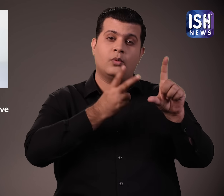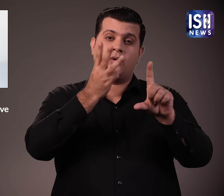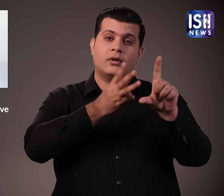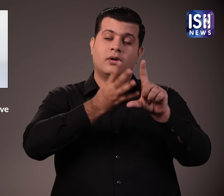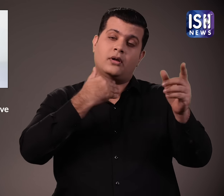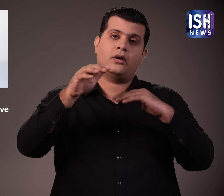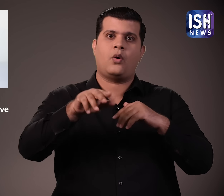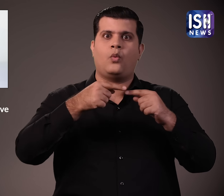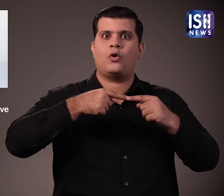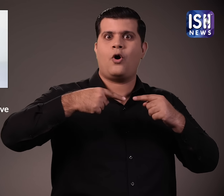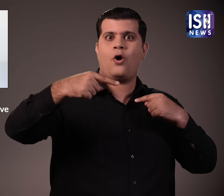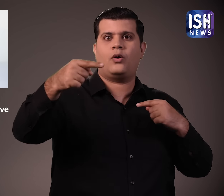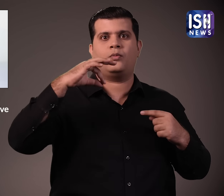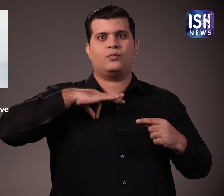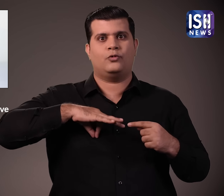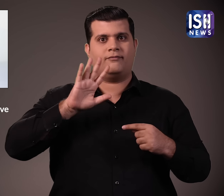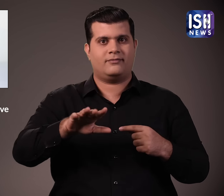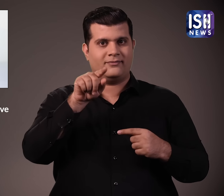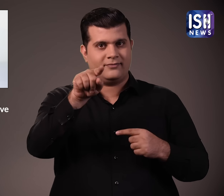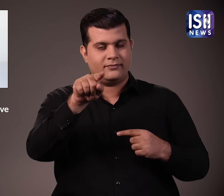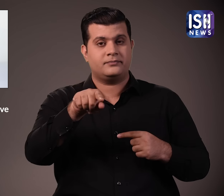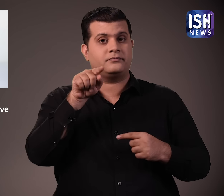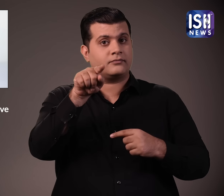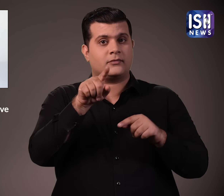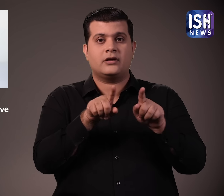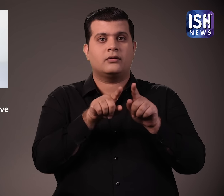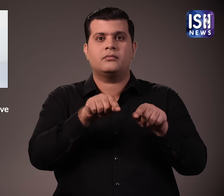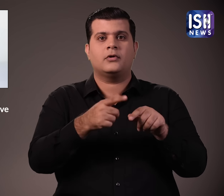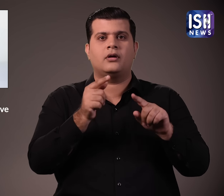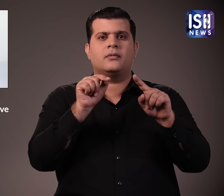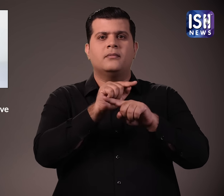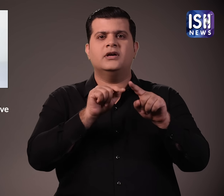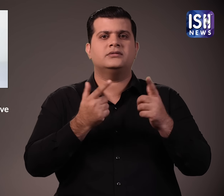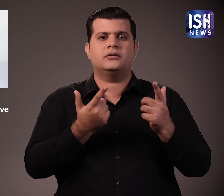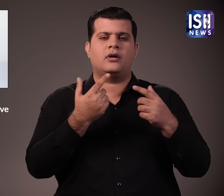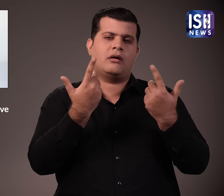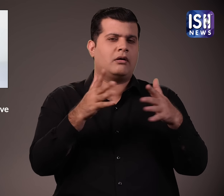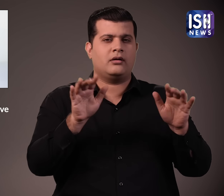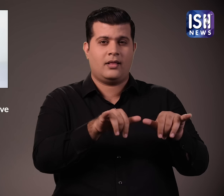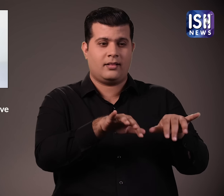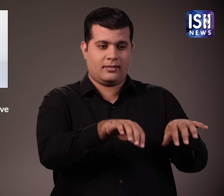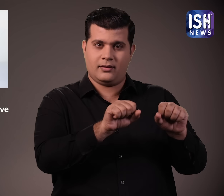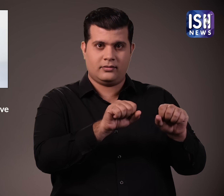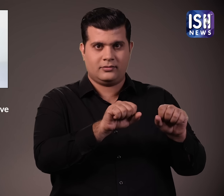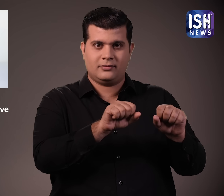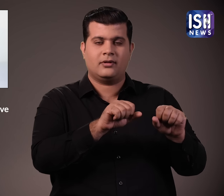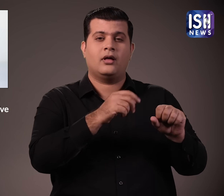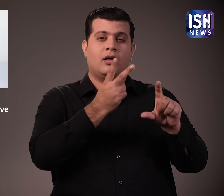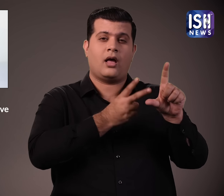समय में बेच देते है तो जब आप संपती बेचते है आप जो लाप कमाते हैं वो Long Term Capital Gain